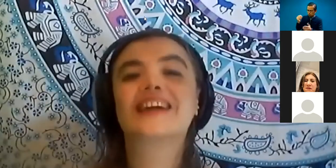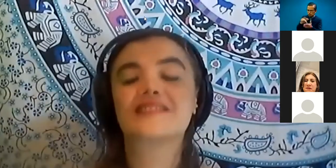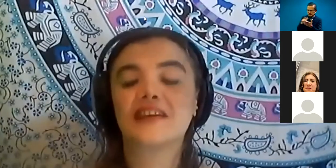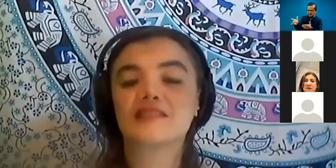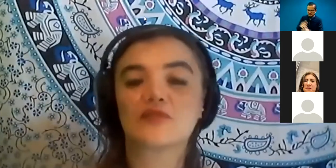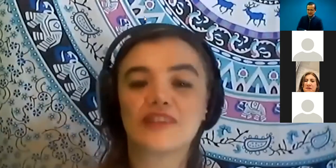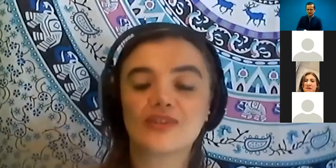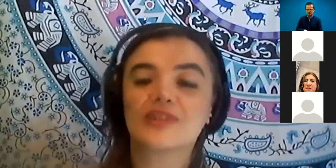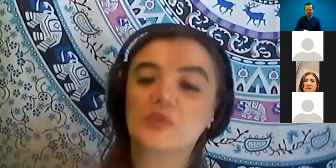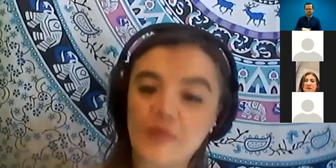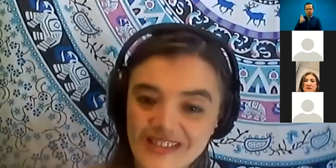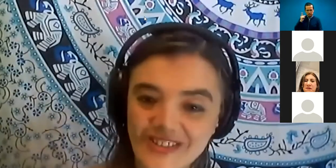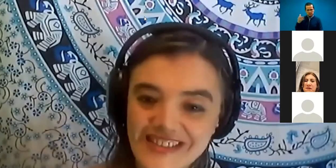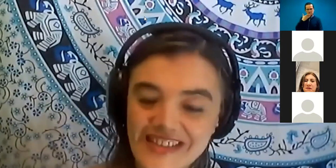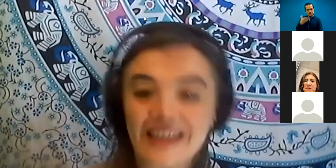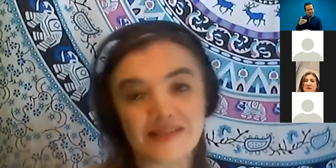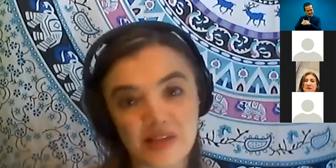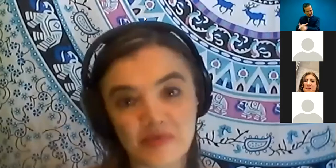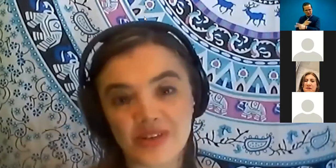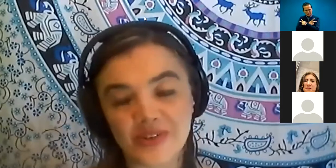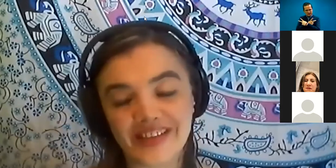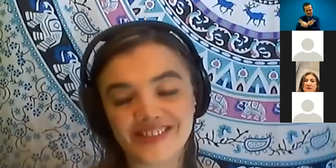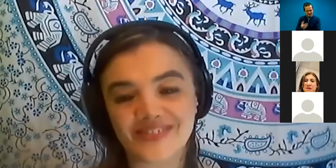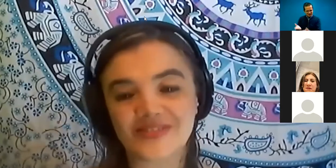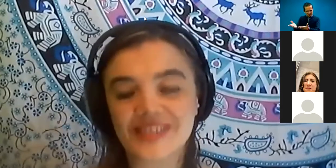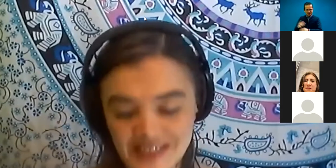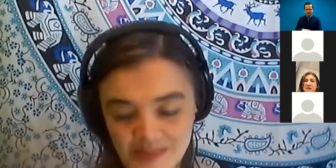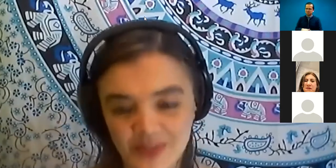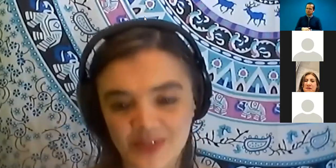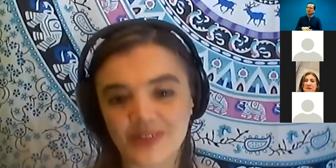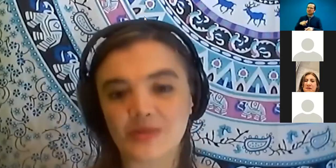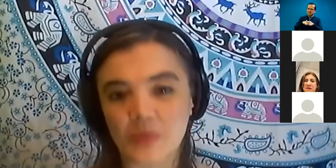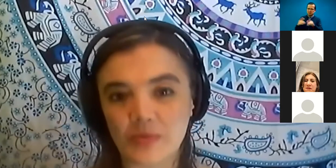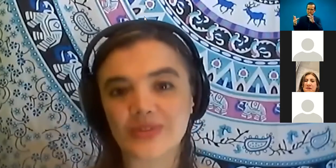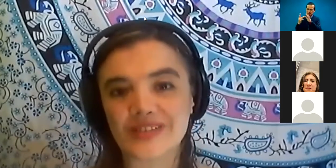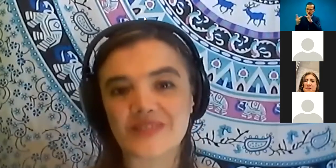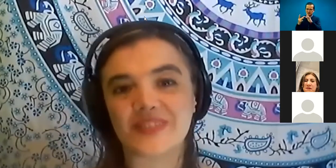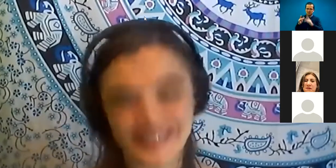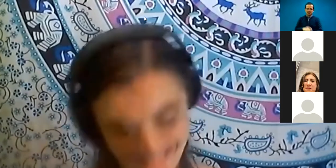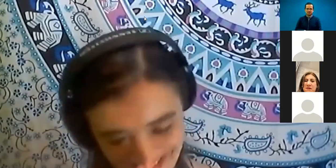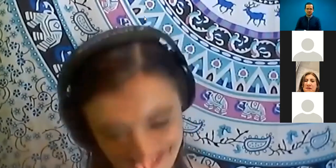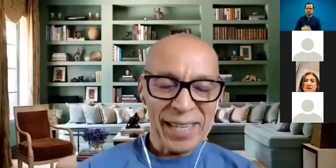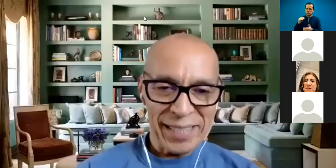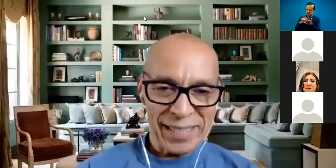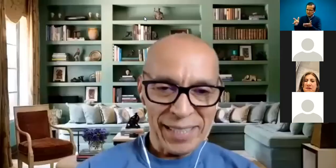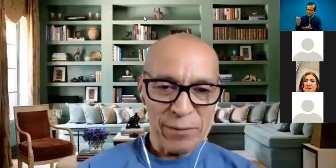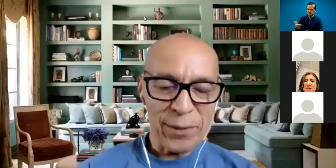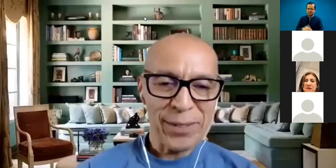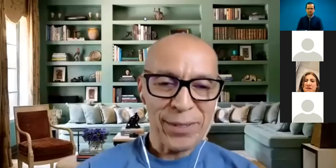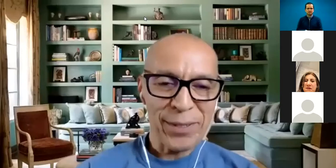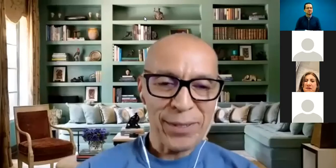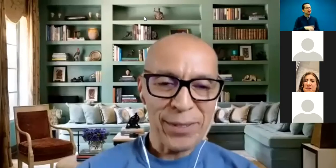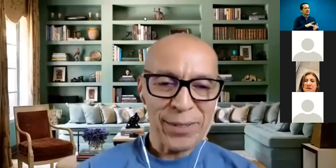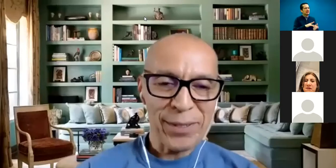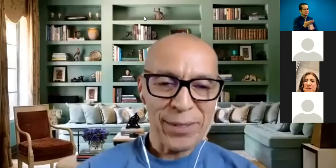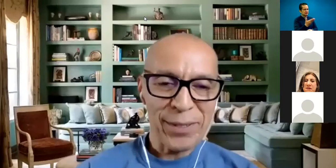José. Que sigas disfrutando de tus vacaciones y seguimos en contacto. Muchas gracias por todo tu apoyo de siempre. Gracias a ti, Flor.